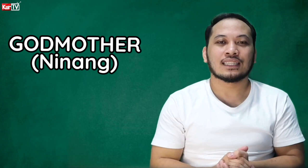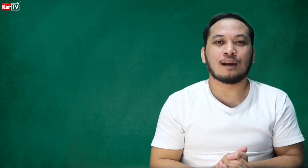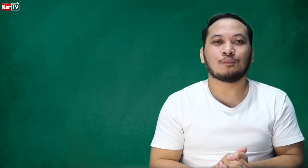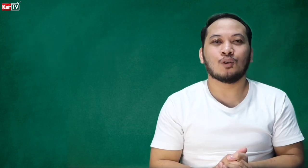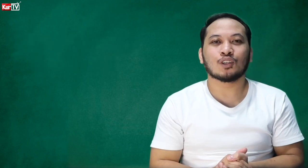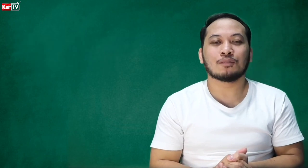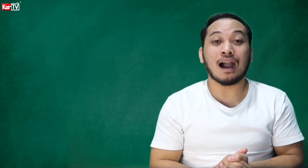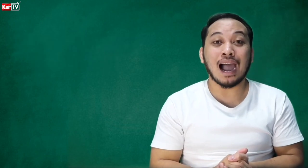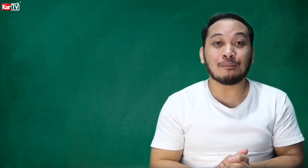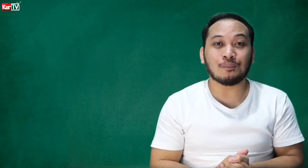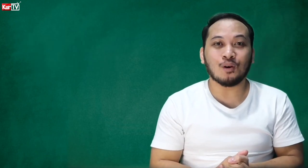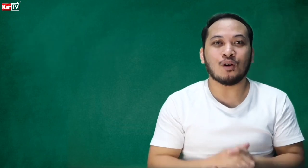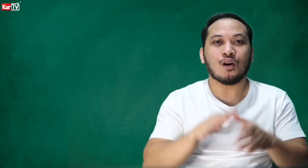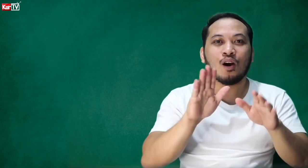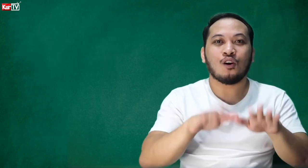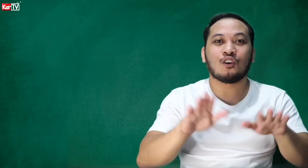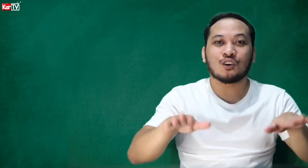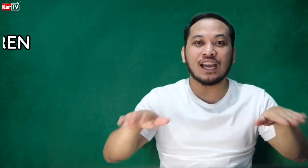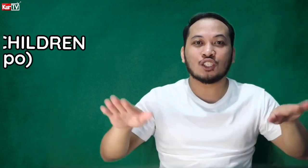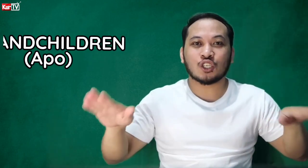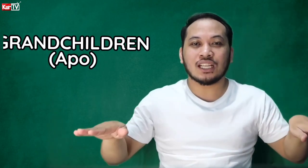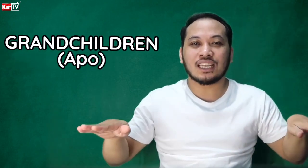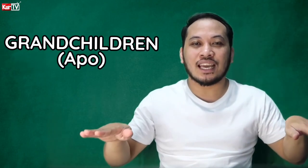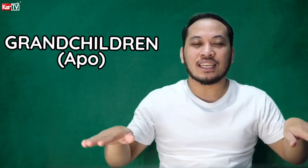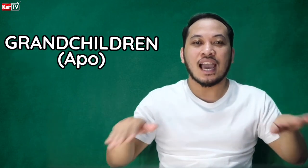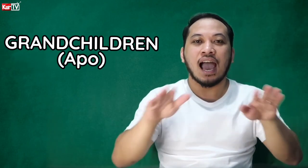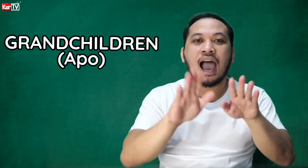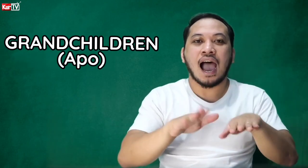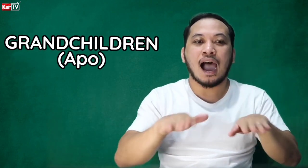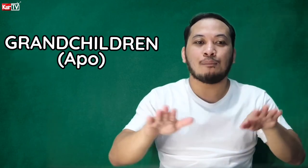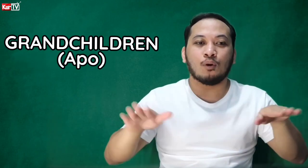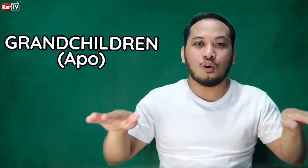Tapos, mga apo. O grandchildren. Apo.